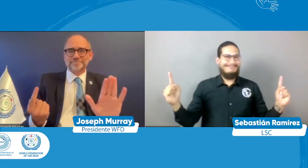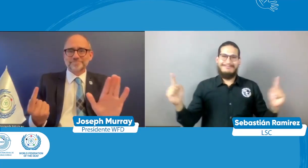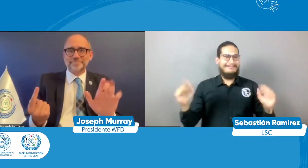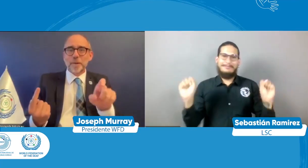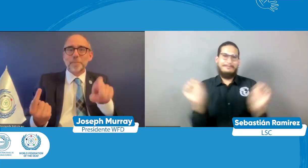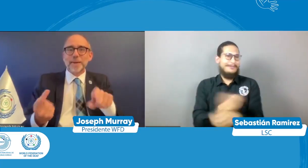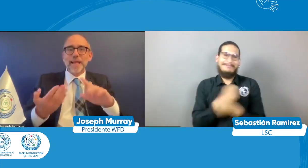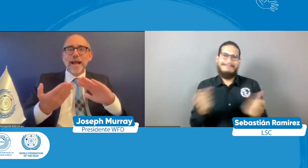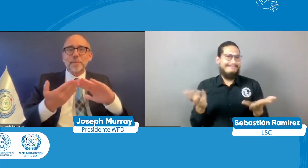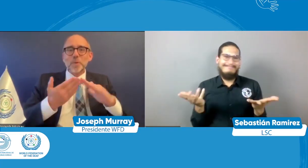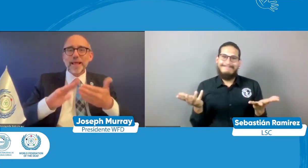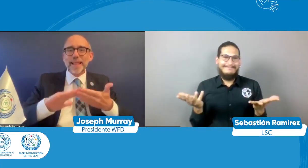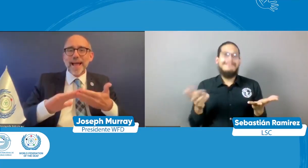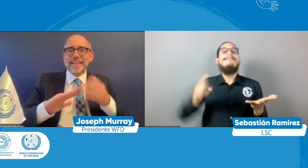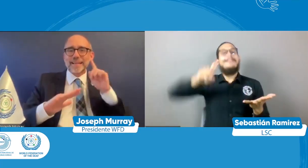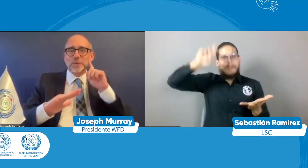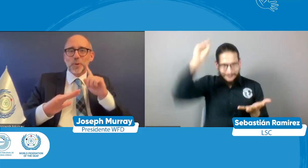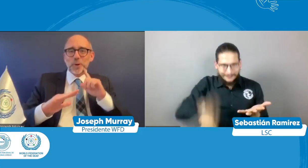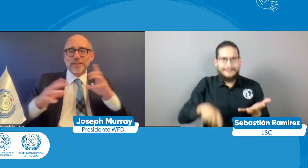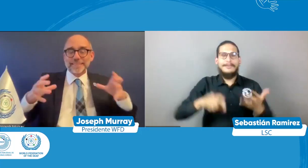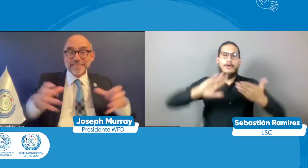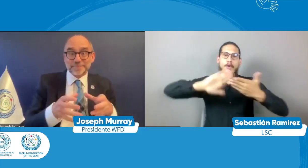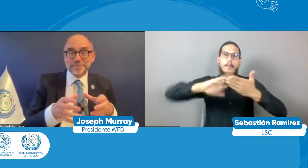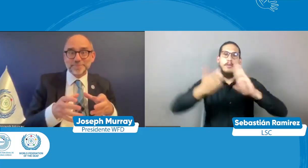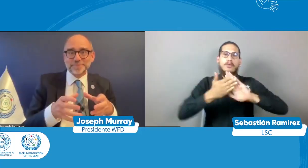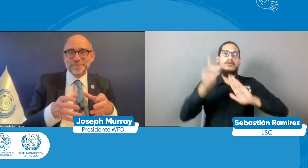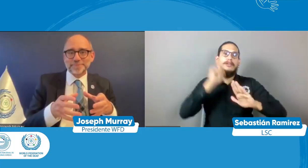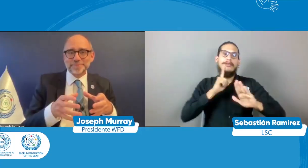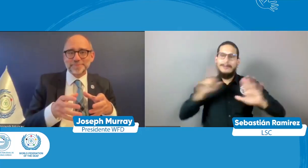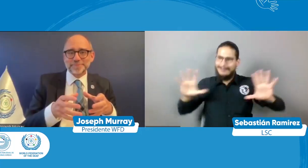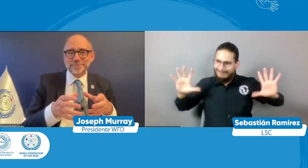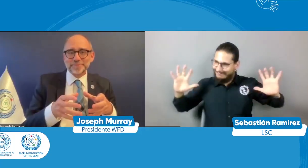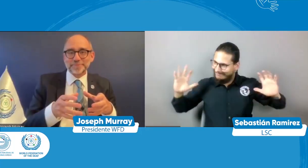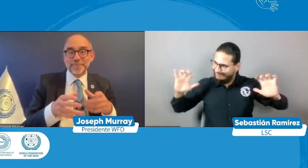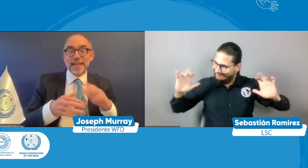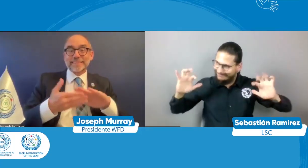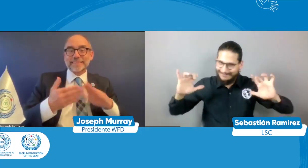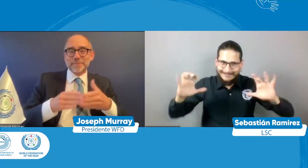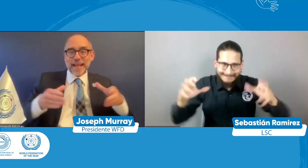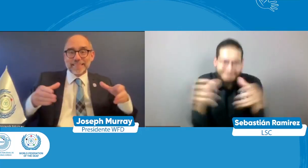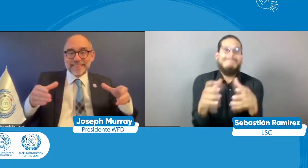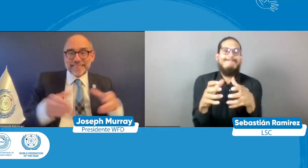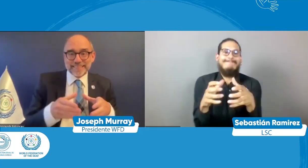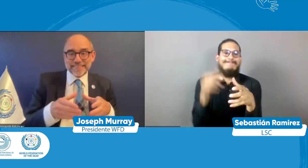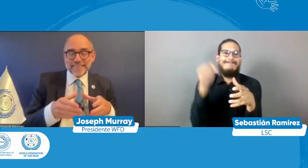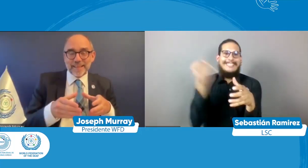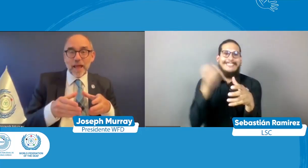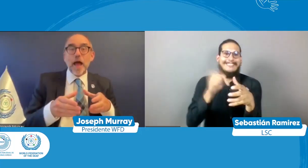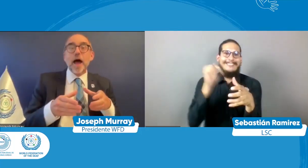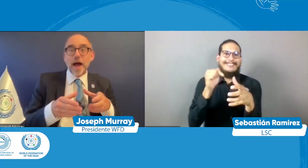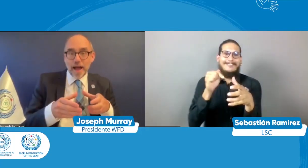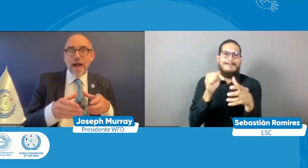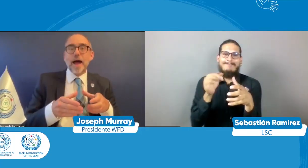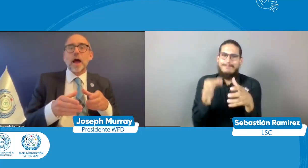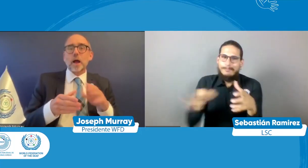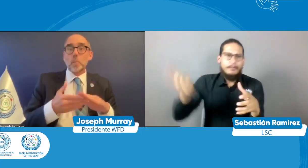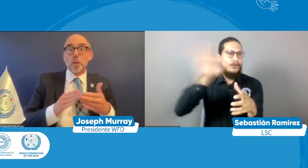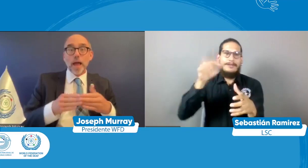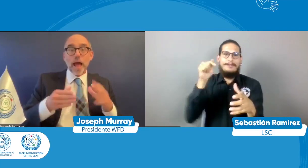construcción individual esta construcción debe ser colectiva de toda la comunidad no cada uno por aparte